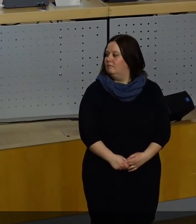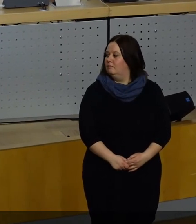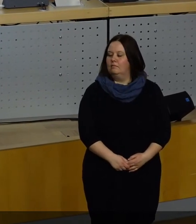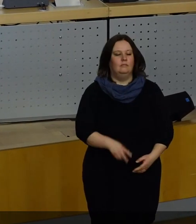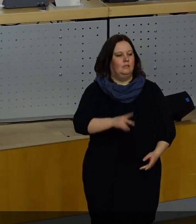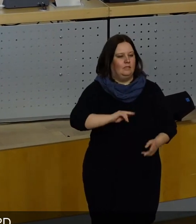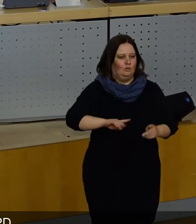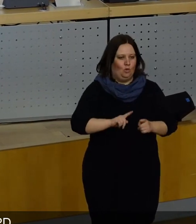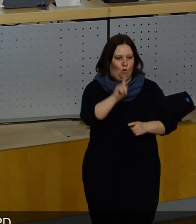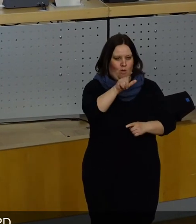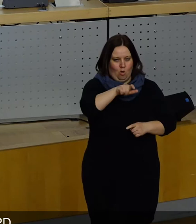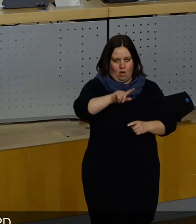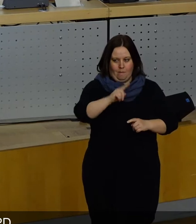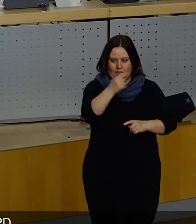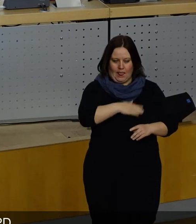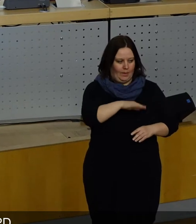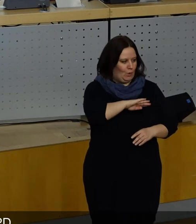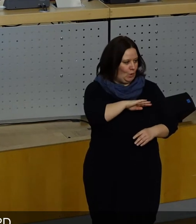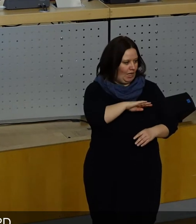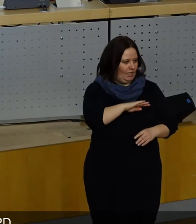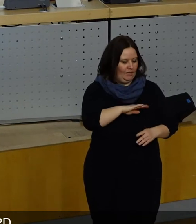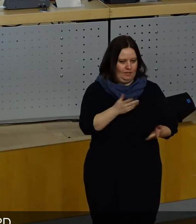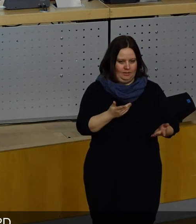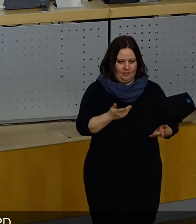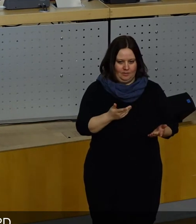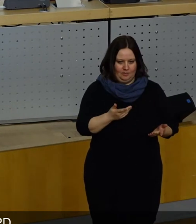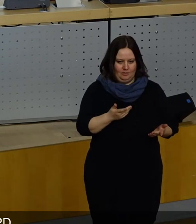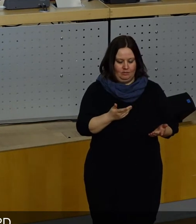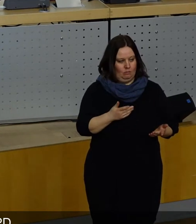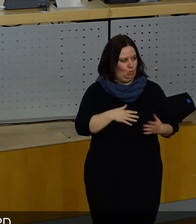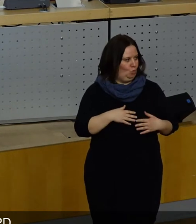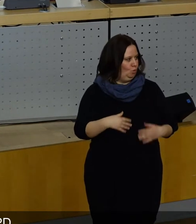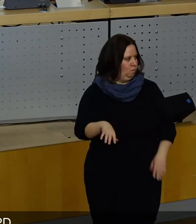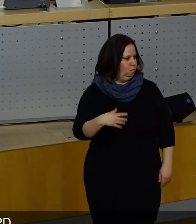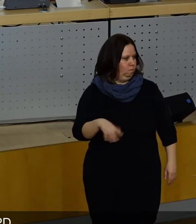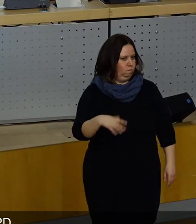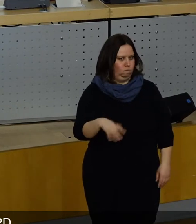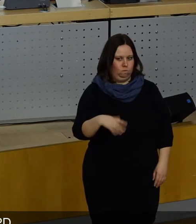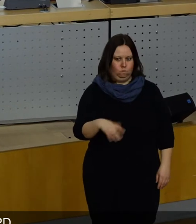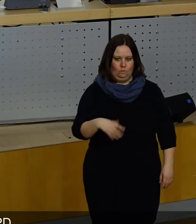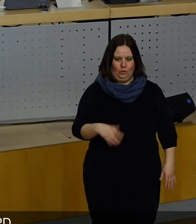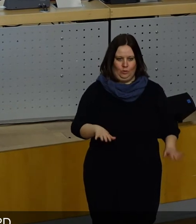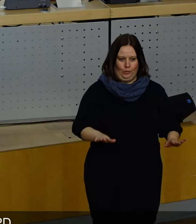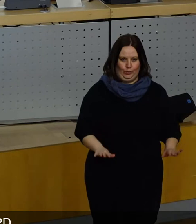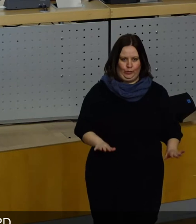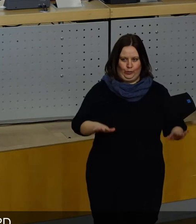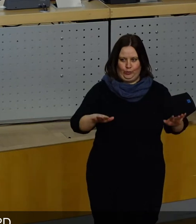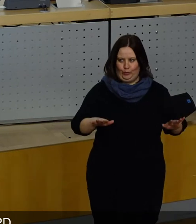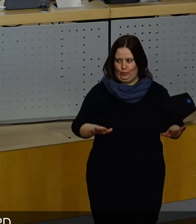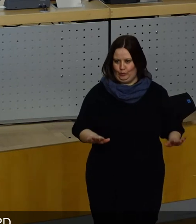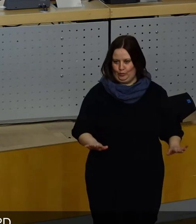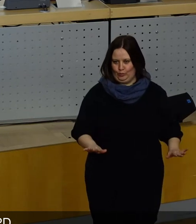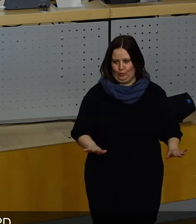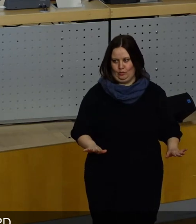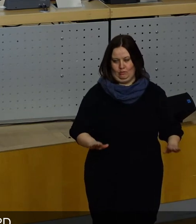Sehr geehrter Herr Oberbürgermeister, liebe Kolleginnen und Kollegen, meine Herren, jetzt lassen wir aber die Kirche mal bitte im Dorf.